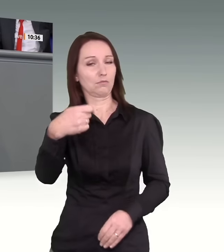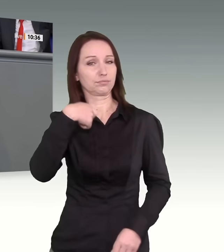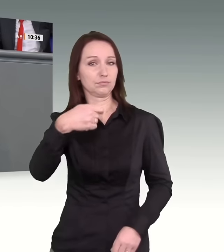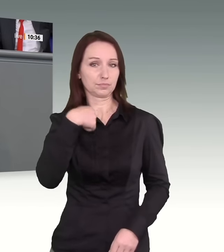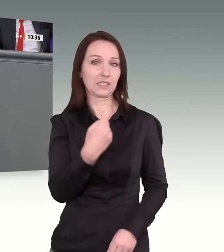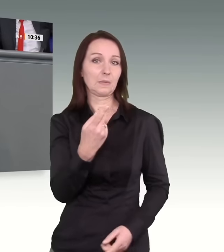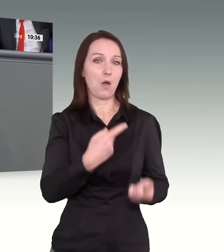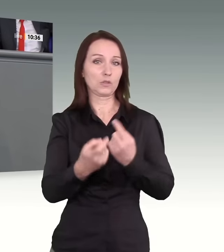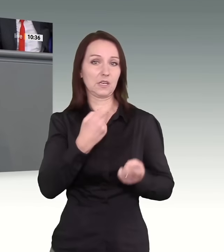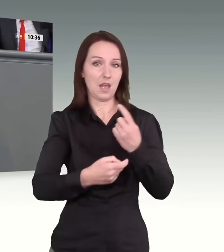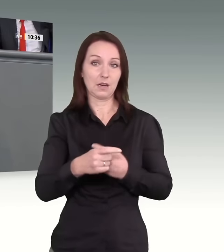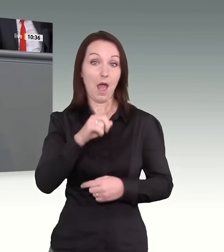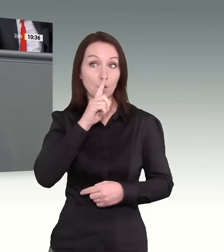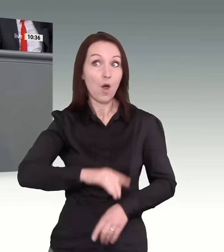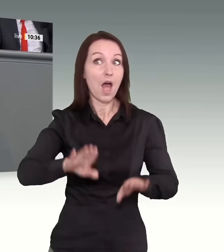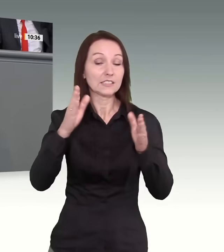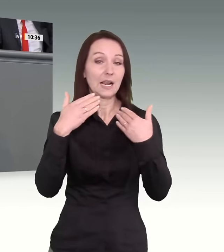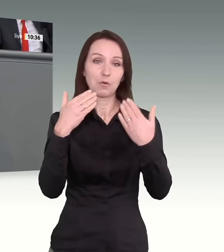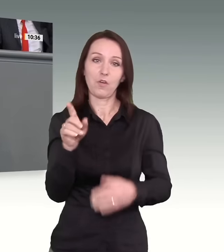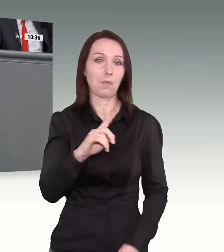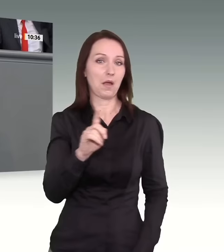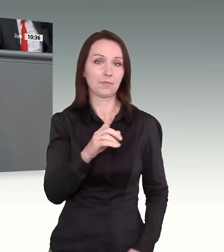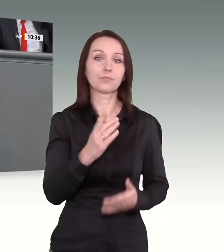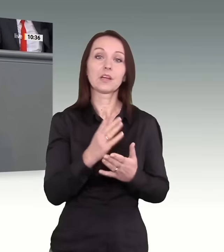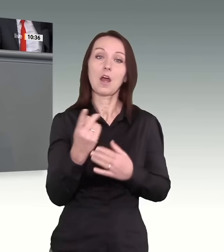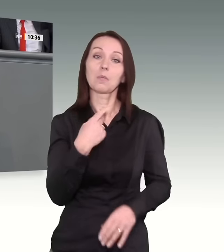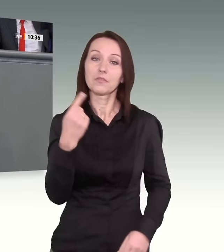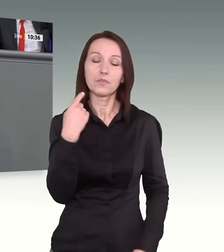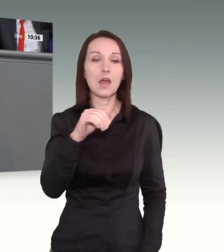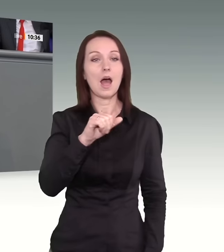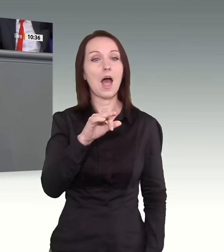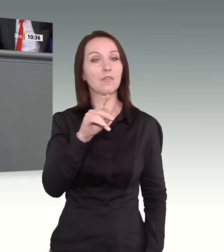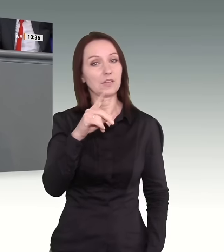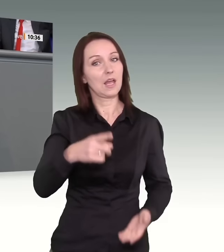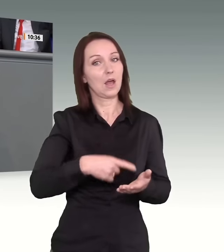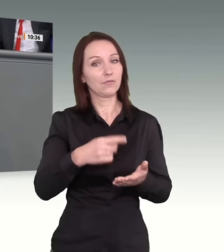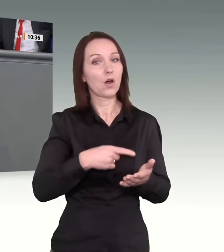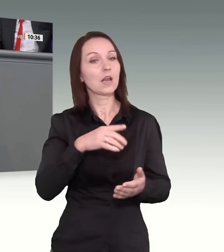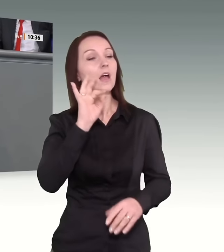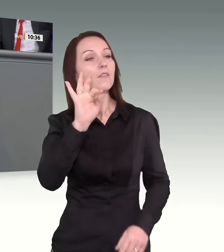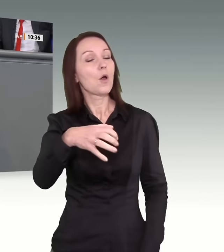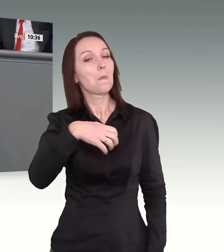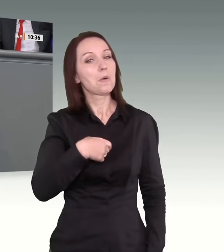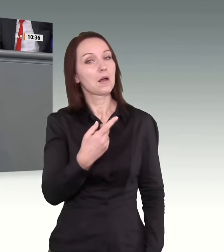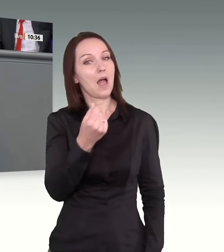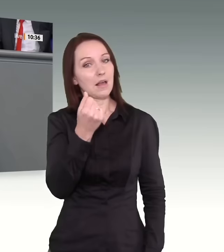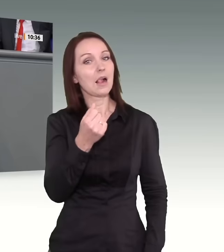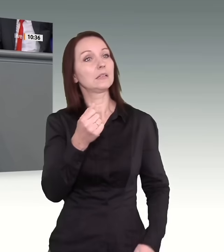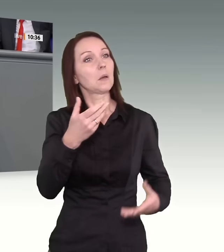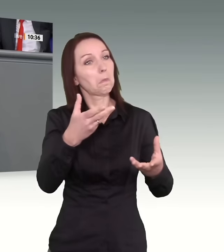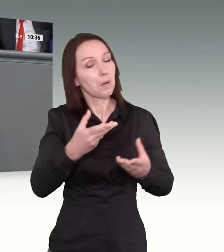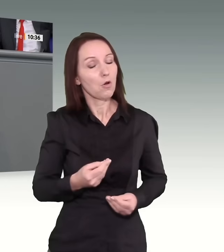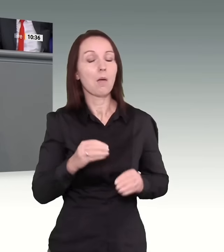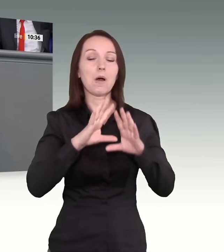fordern wir als AfD, dass der Zugang zum Bürgergeld allgemein begrenzt wird. Man braucht in Zukunft, wenn es nach uns geht, eine Niederlassungserlaubnis. Man braucht